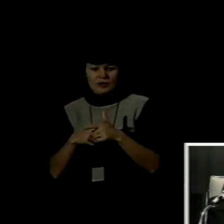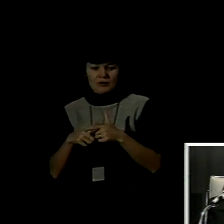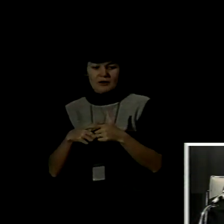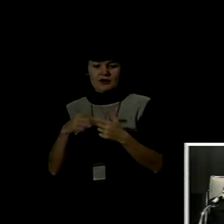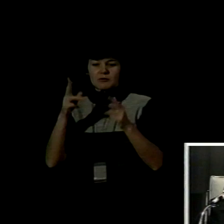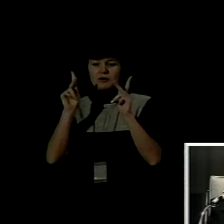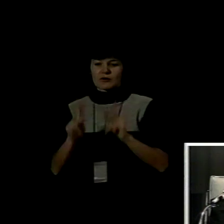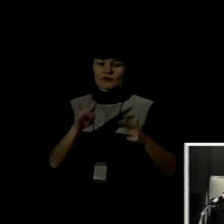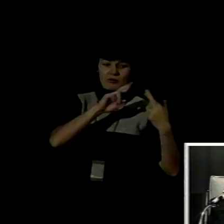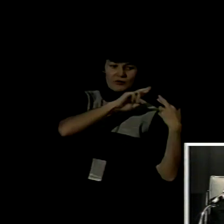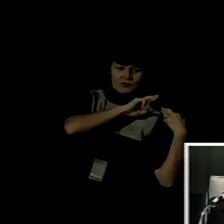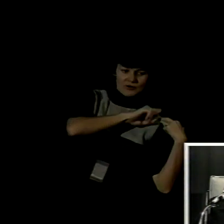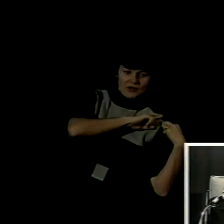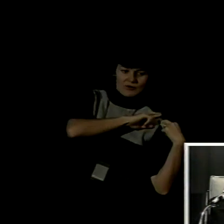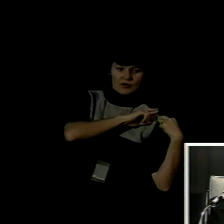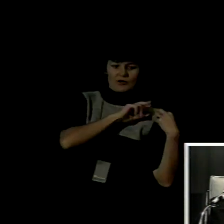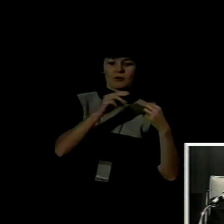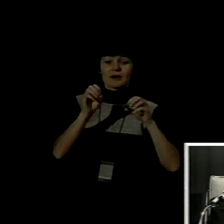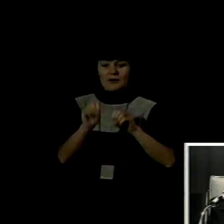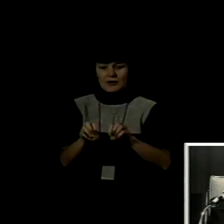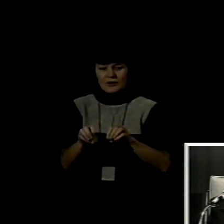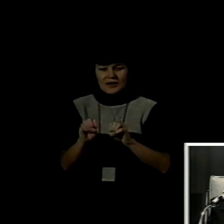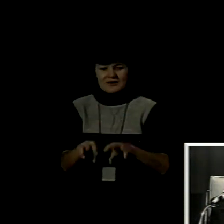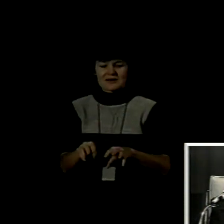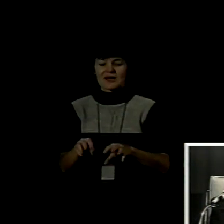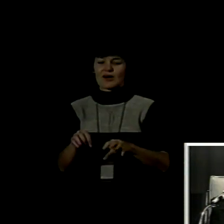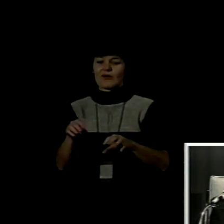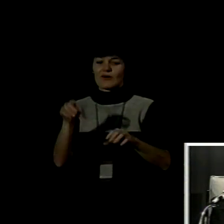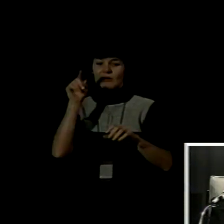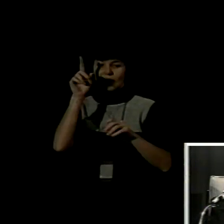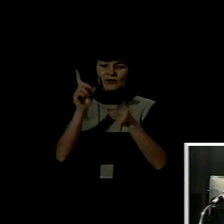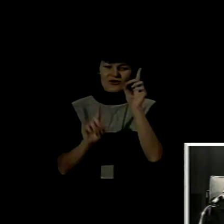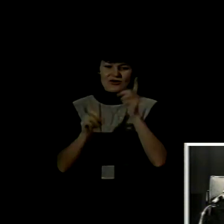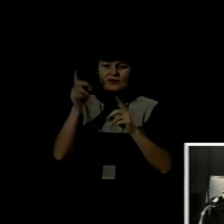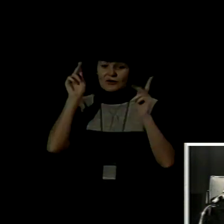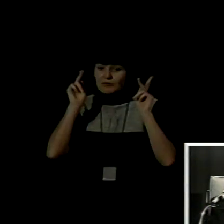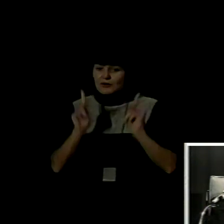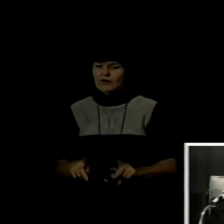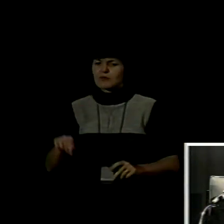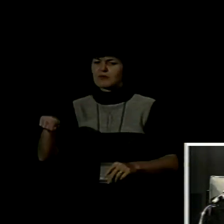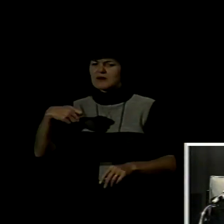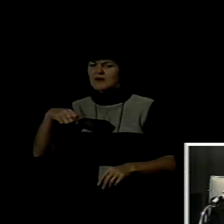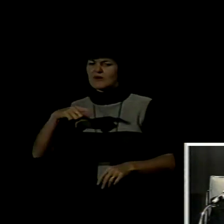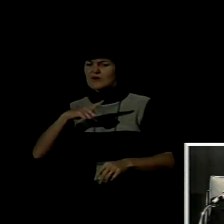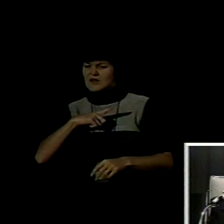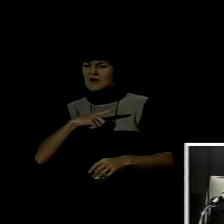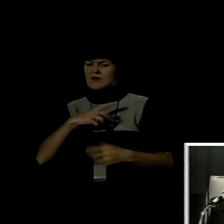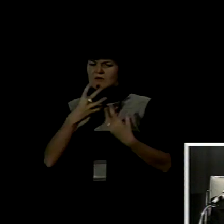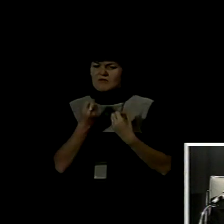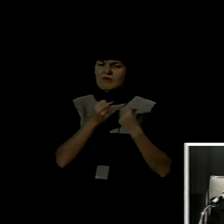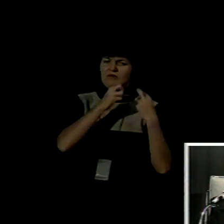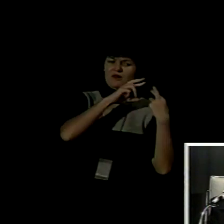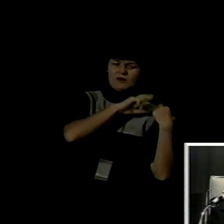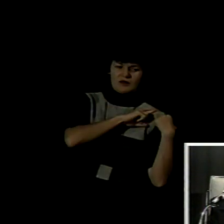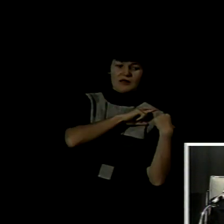involucrados son quienes deben encargarse de formular las propuestas pedagógicas curriculares